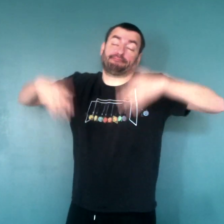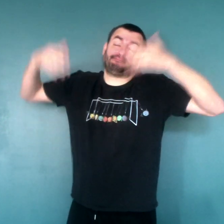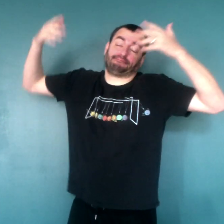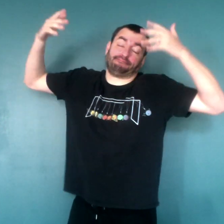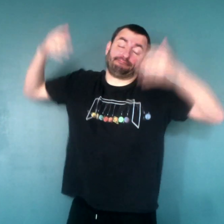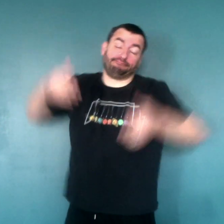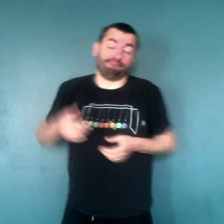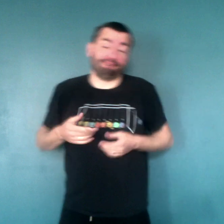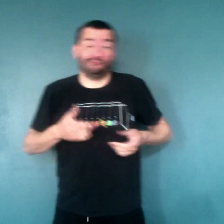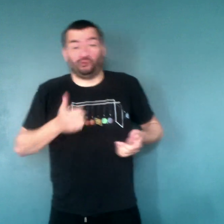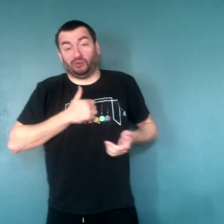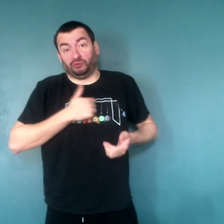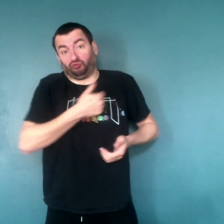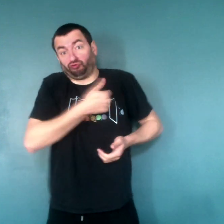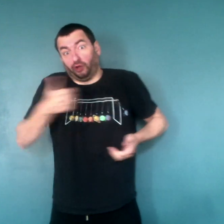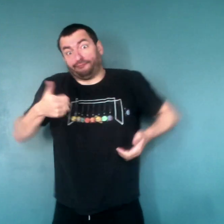S'ils ne m'aident pas, je vais le faire toute seule.